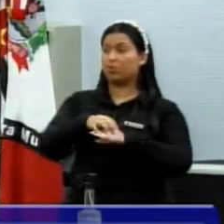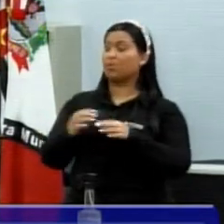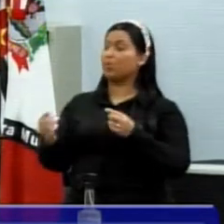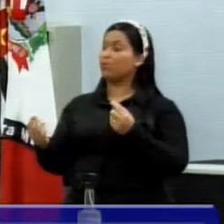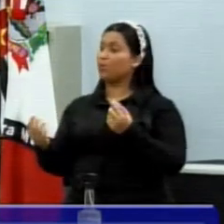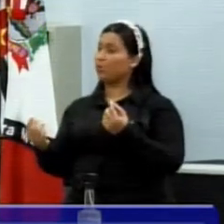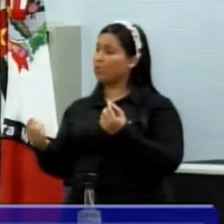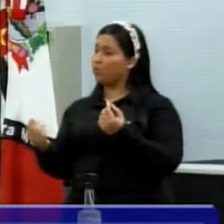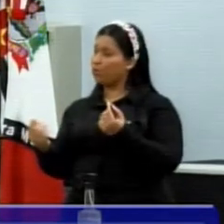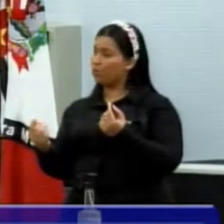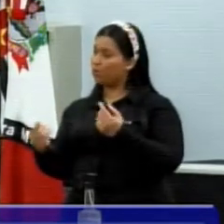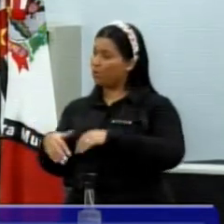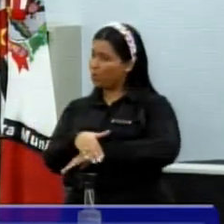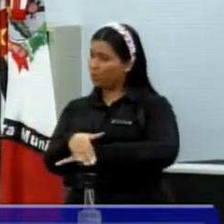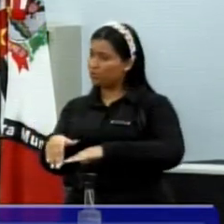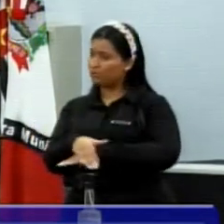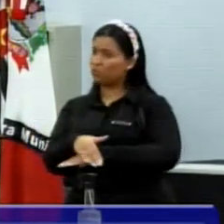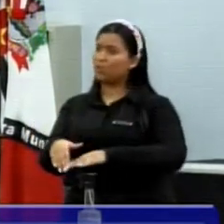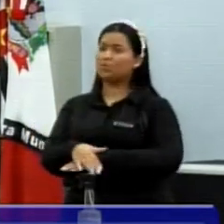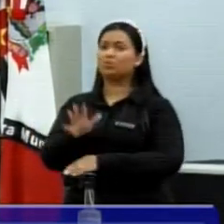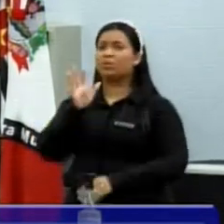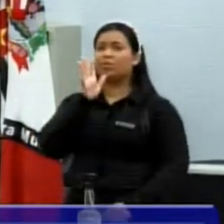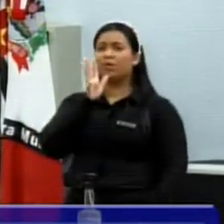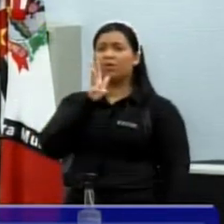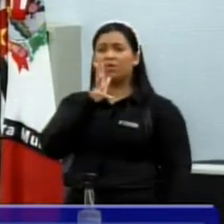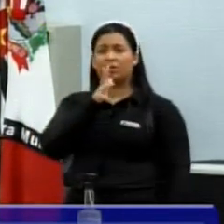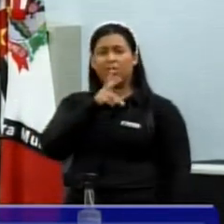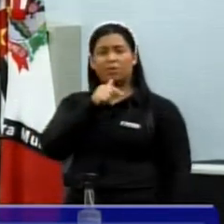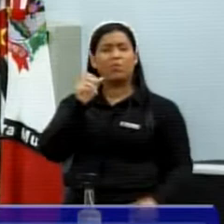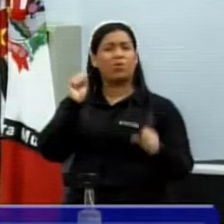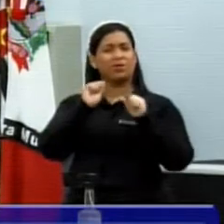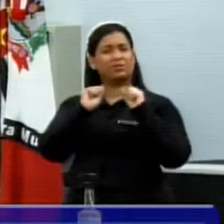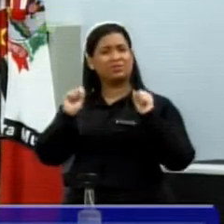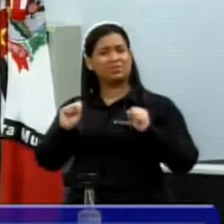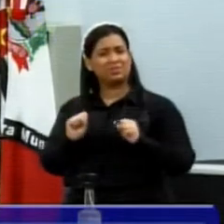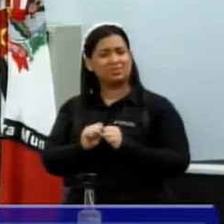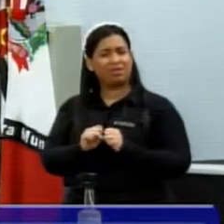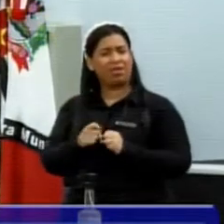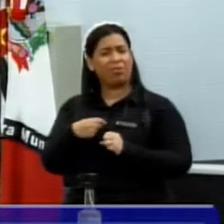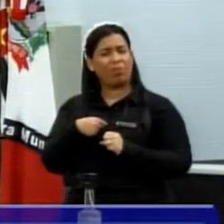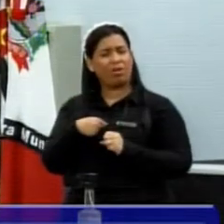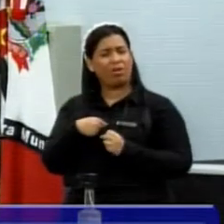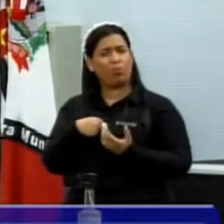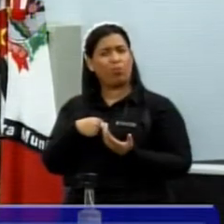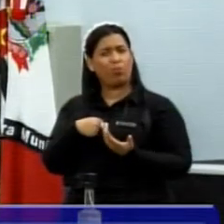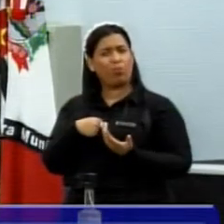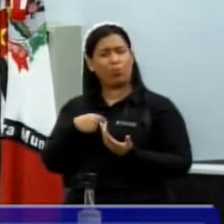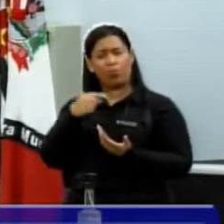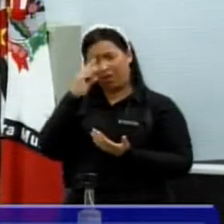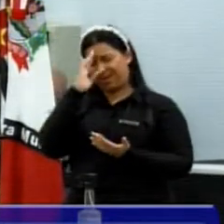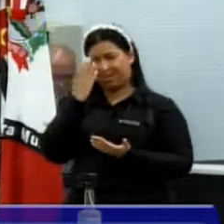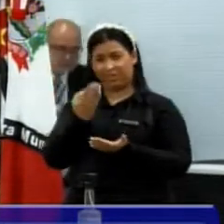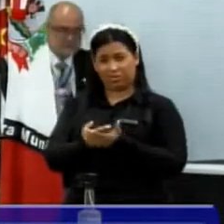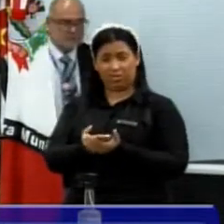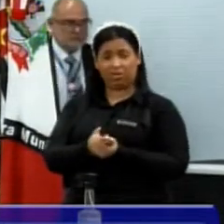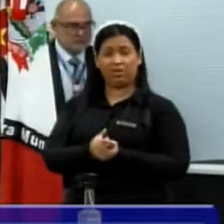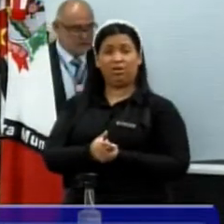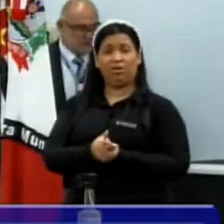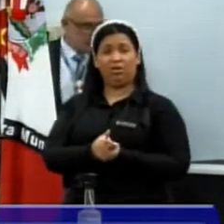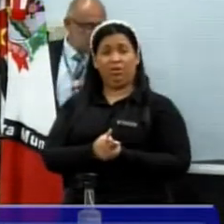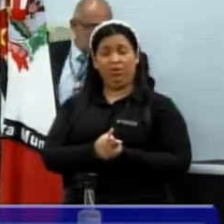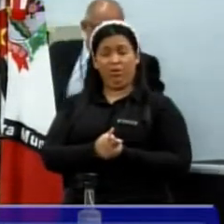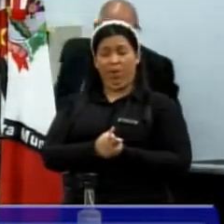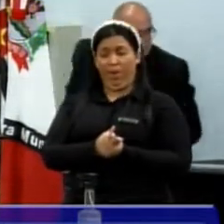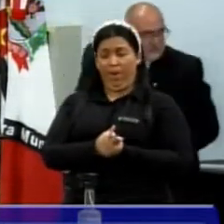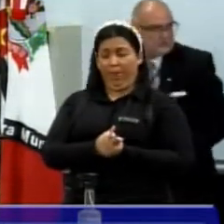saio, sobre essa lentidão do sistema, que eu acredito, vereador Risse, o senhor que